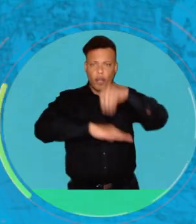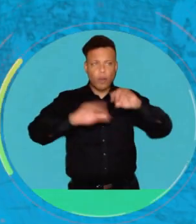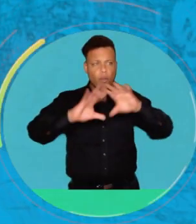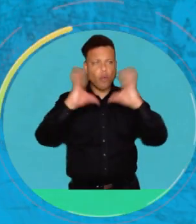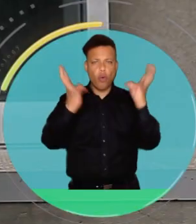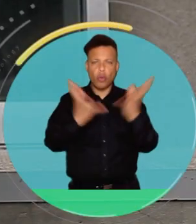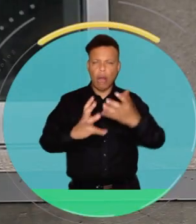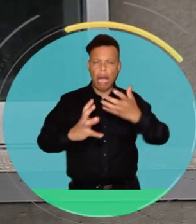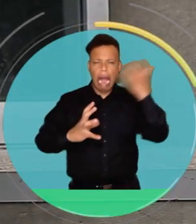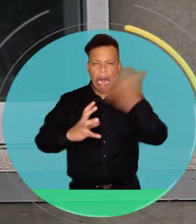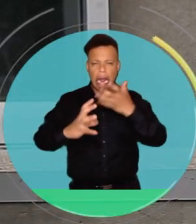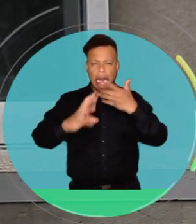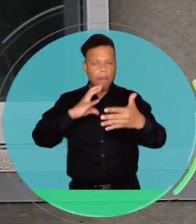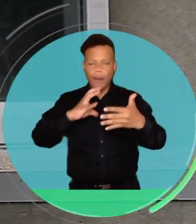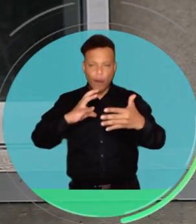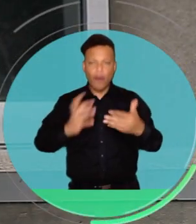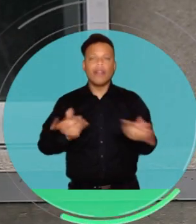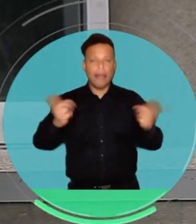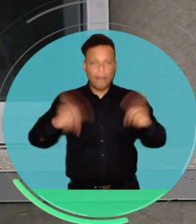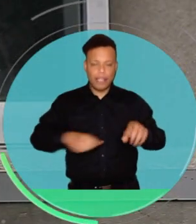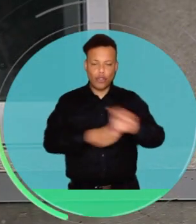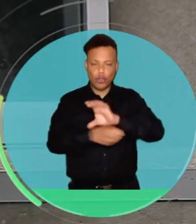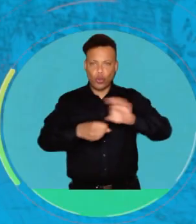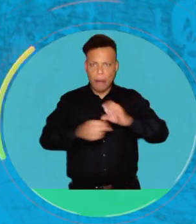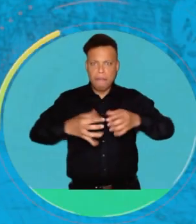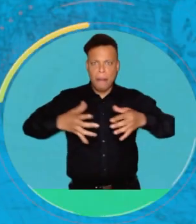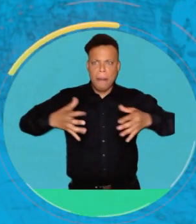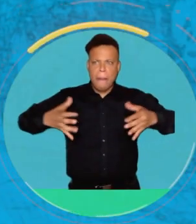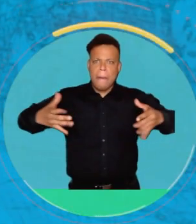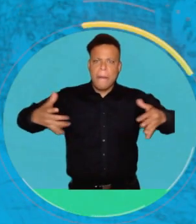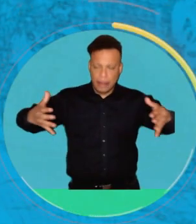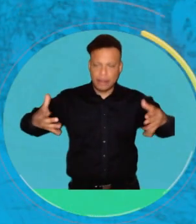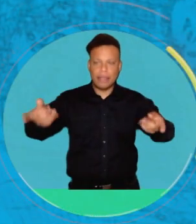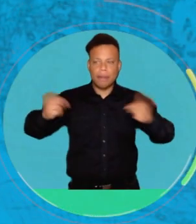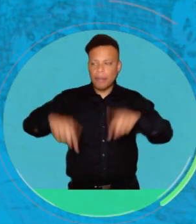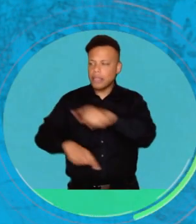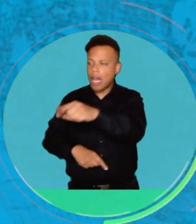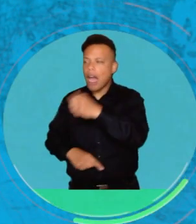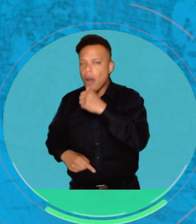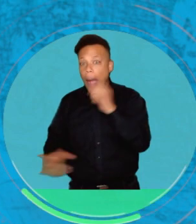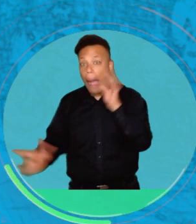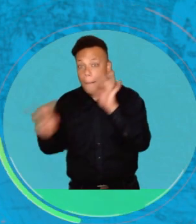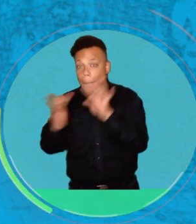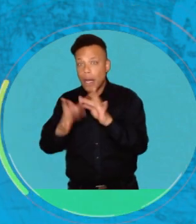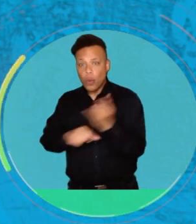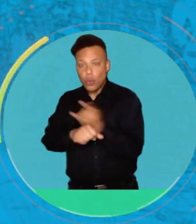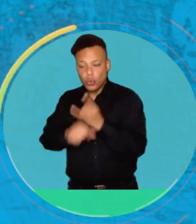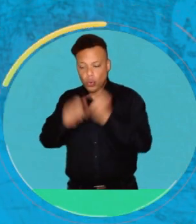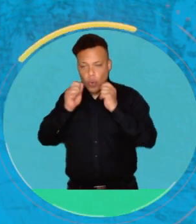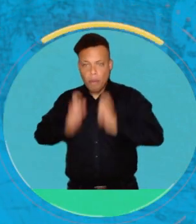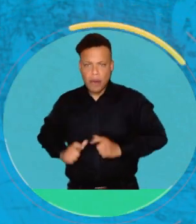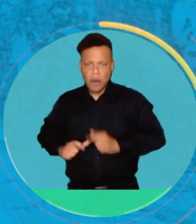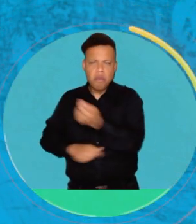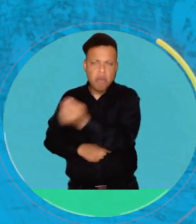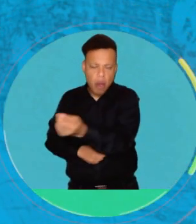debe al fenómeno del niño, sino también al crecimiento de las ciudades, la limitada oferta de agua potable y las afectaciones